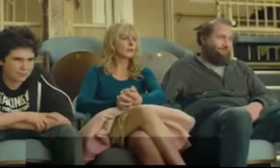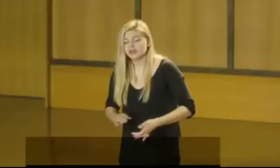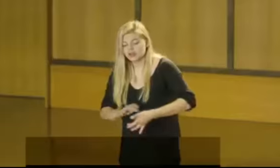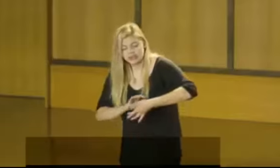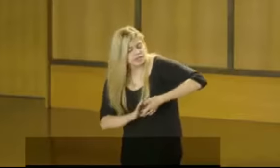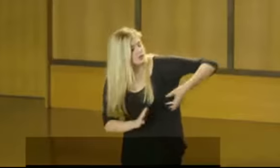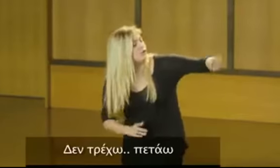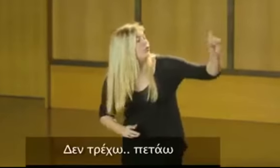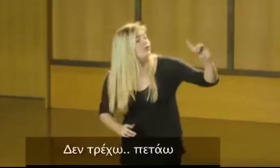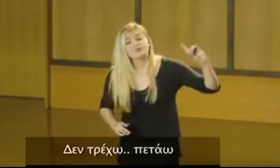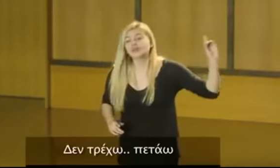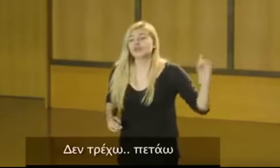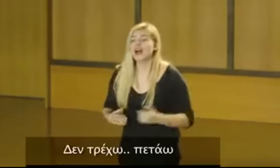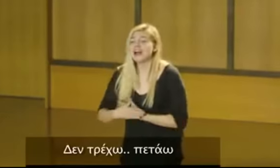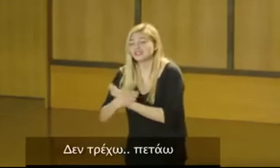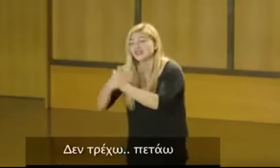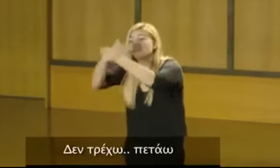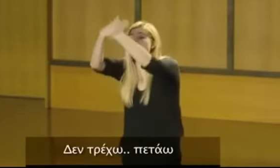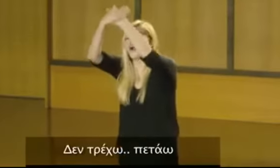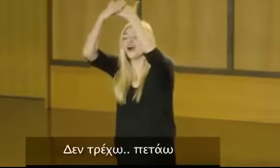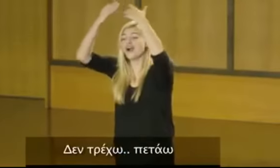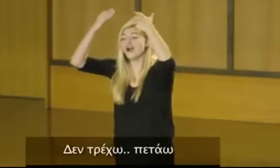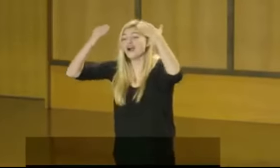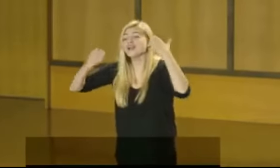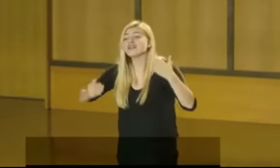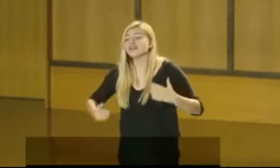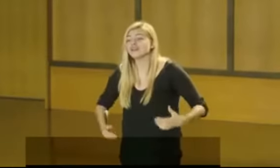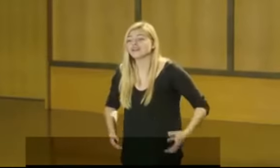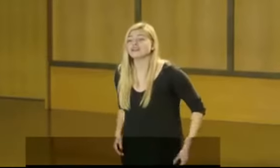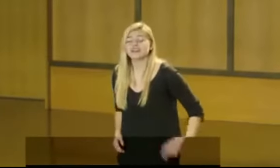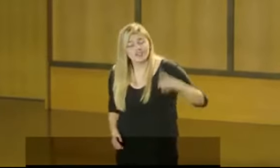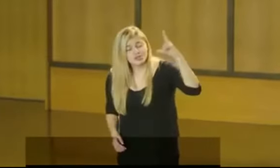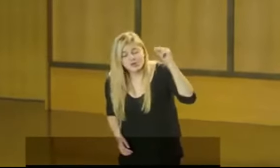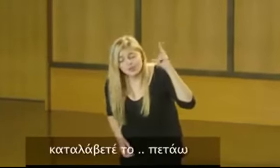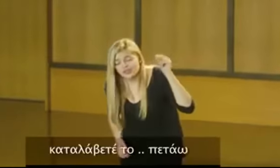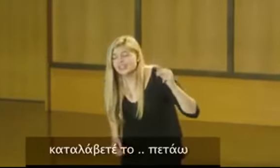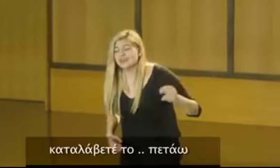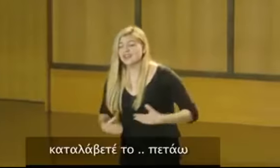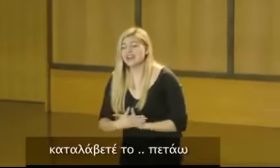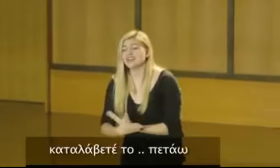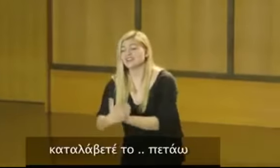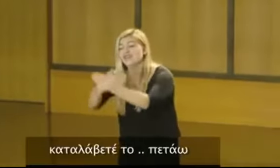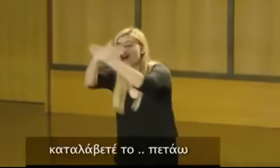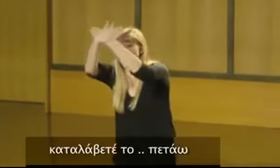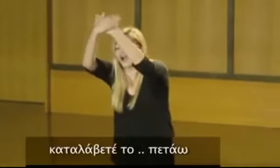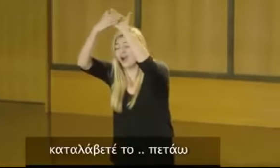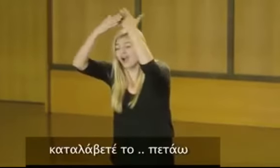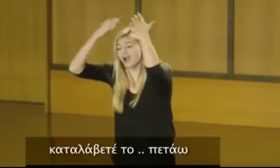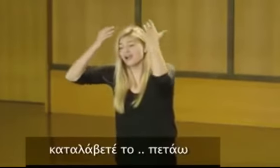Je ne m'enfuis pas Je vole Je Comprenez bien Je vole